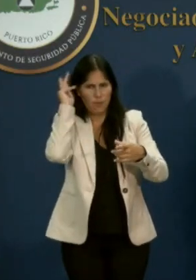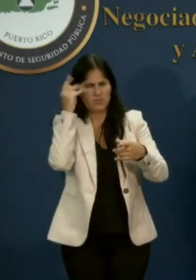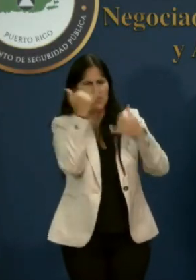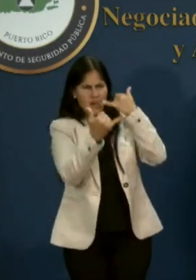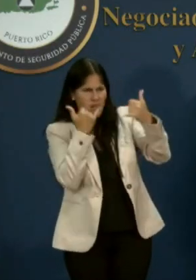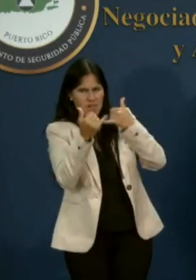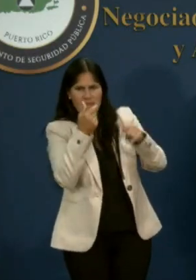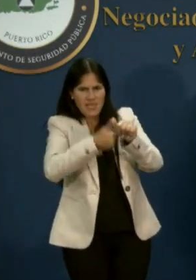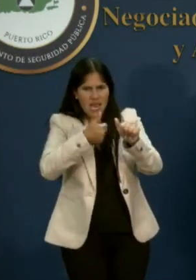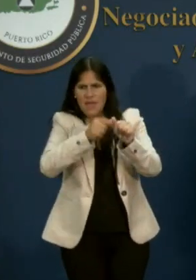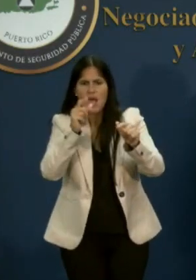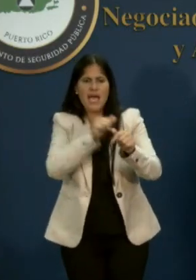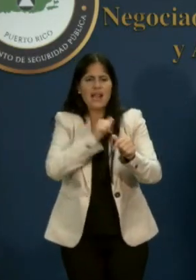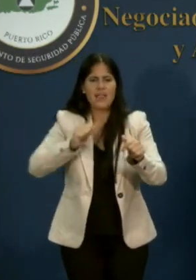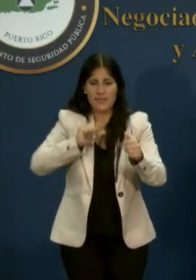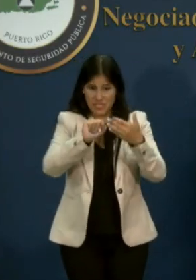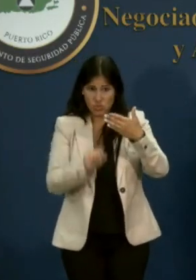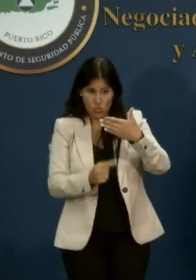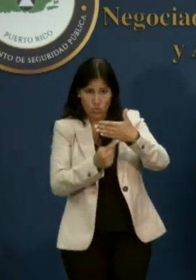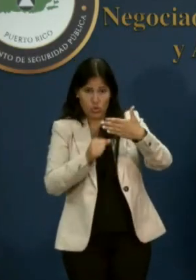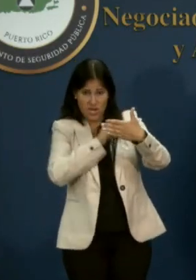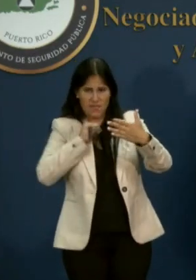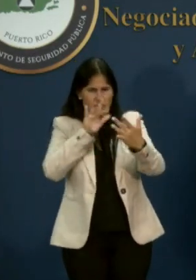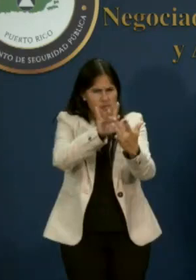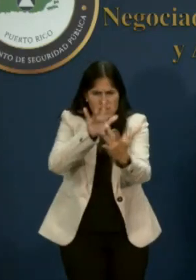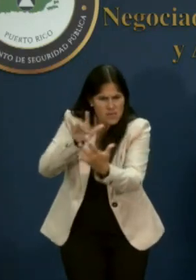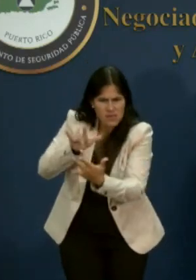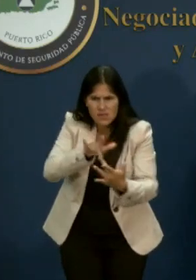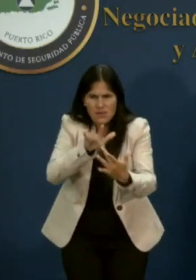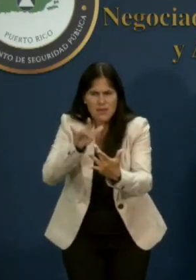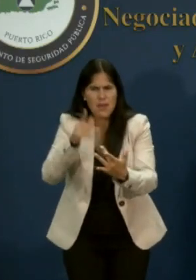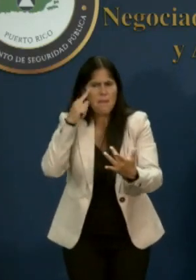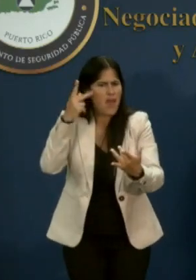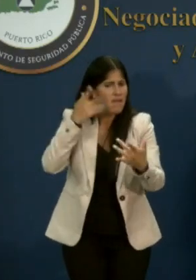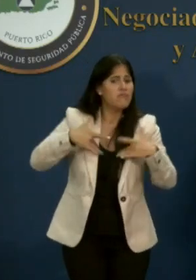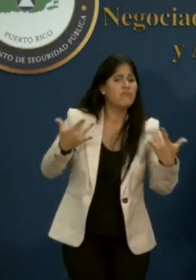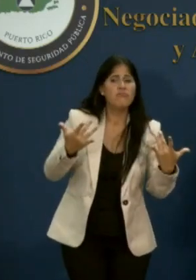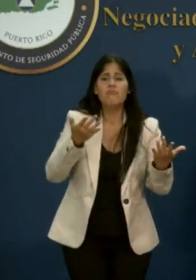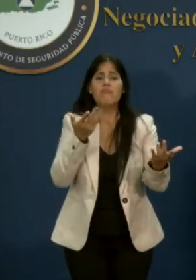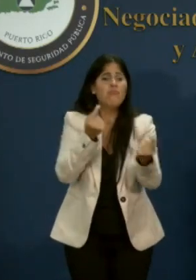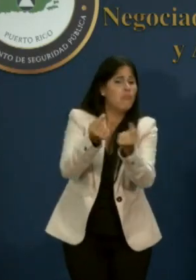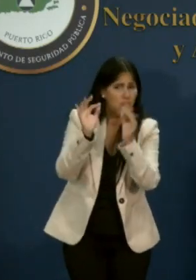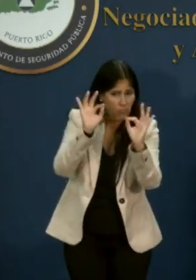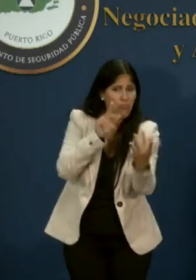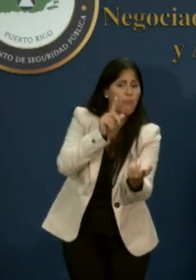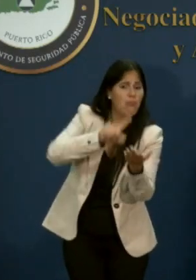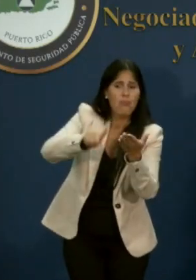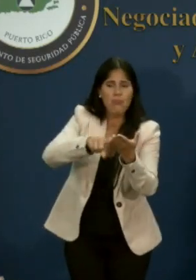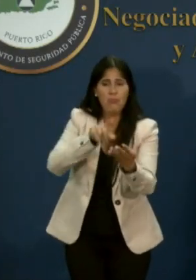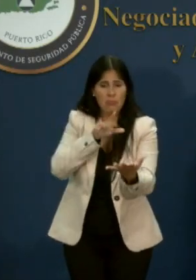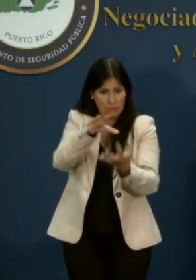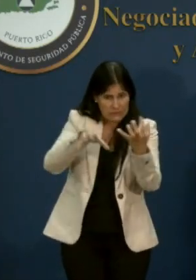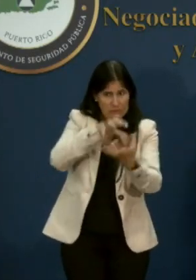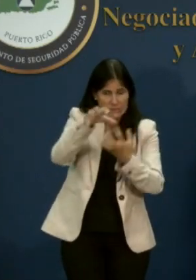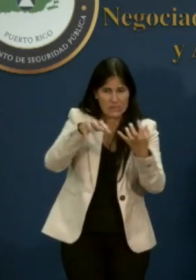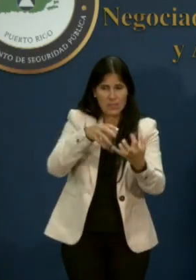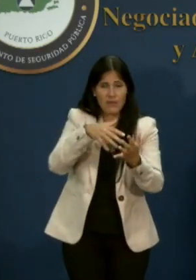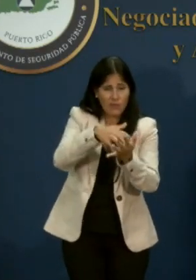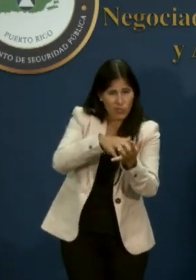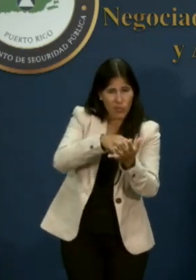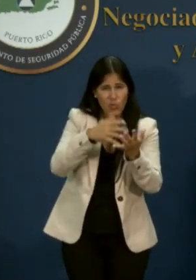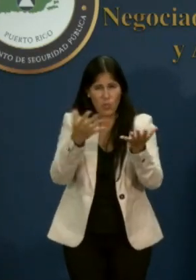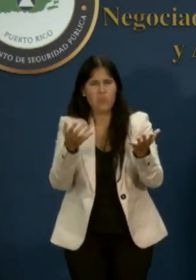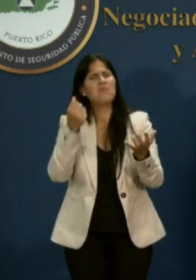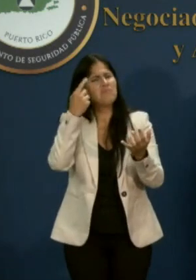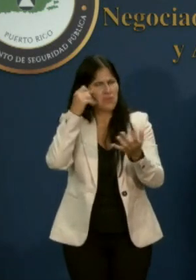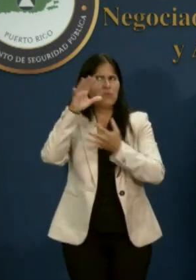alcaldes del sur y del suroeste de Puerto Rico para ver cómo están las cosas. El tiempo está un poco deteriorado, ellos entienden que van a